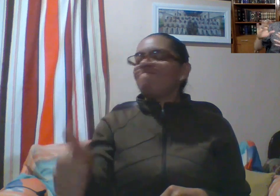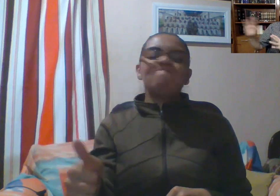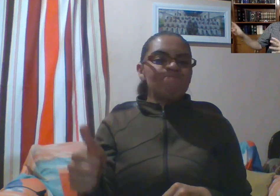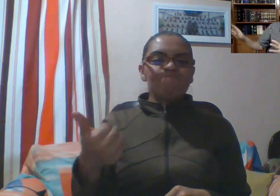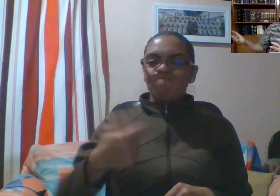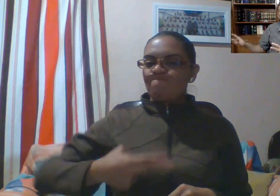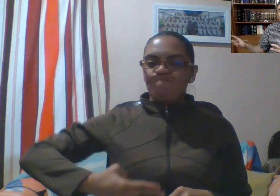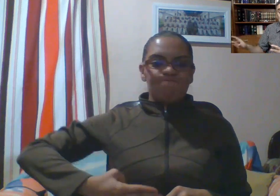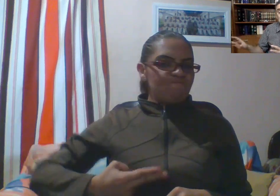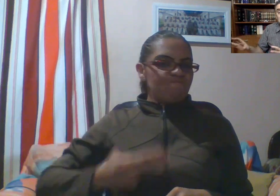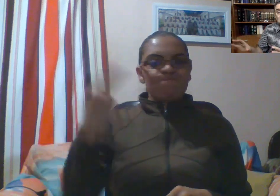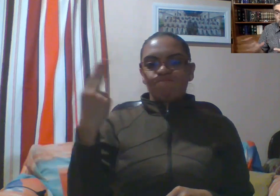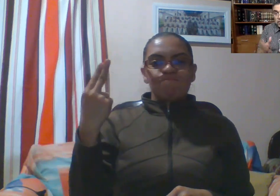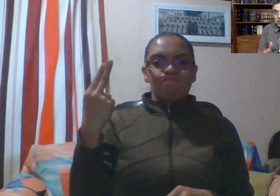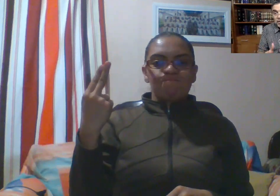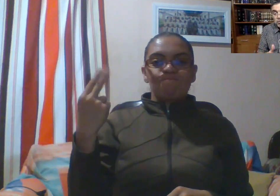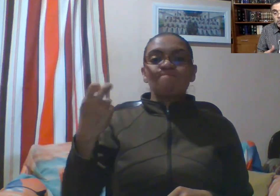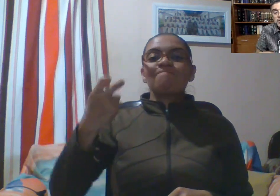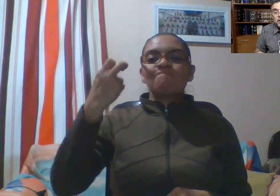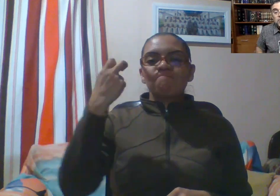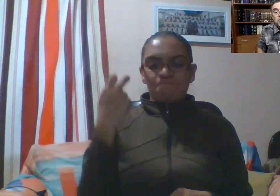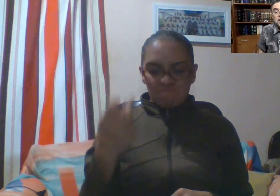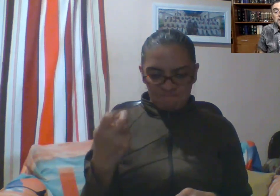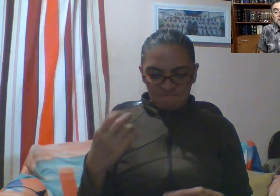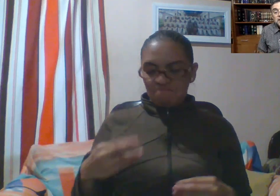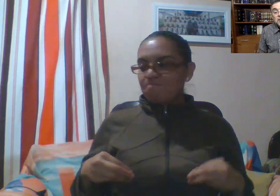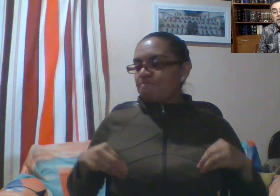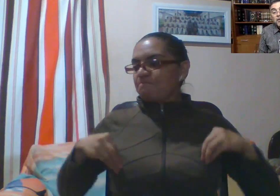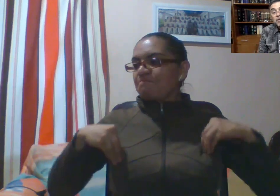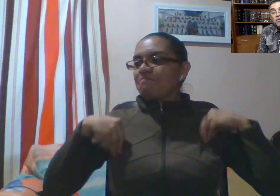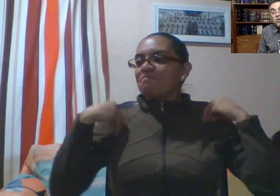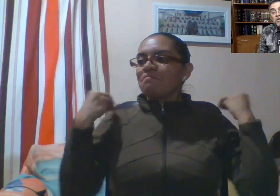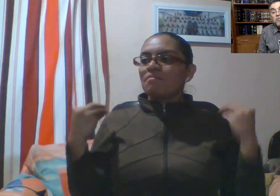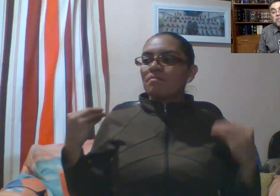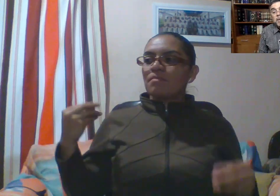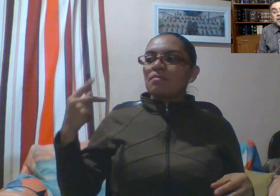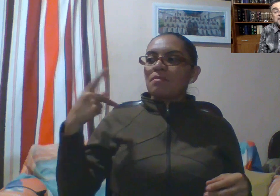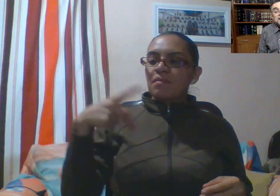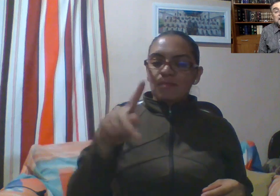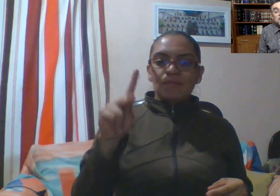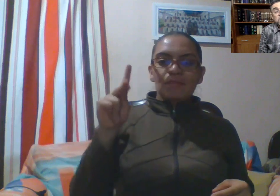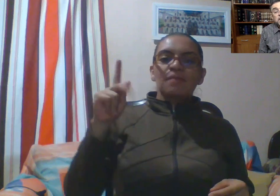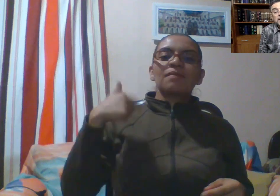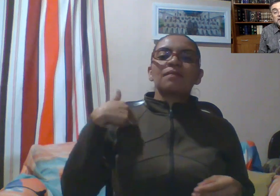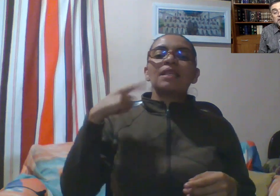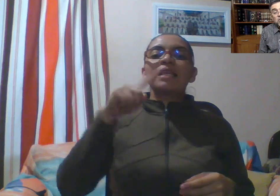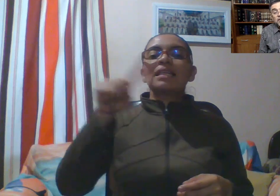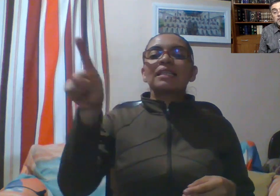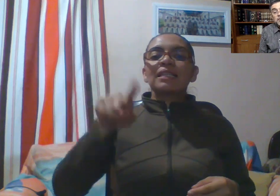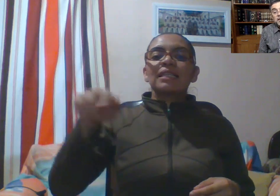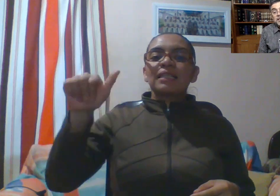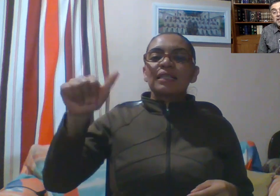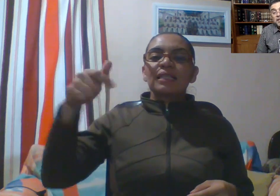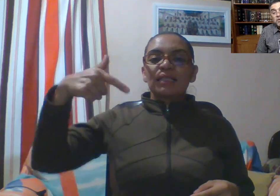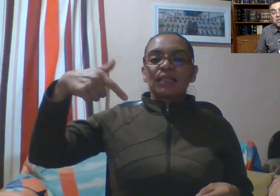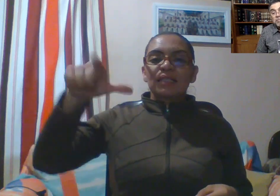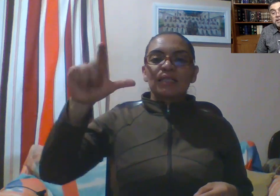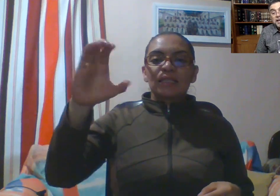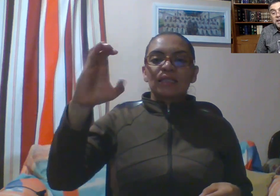rechazan. Eso vivían los publicanos. Sin embargo, de todo ello, Saqueo fue bendecido con una experiencia que nos invita a